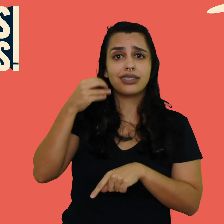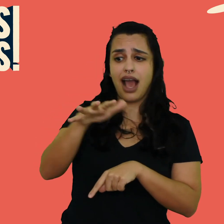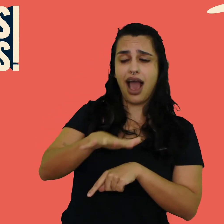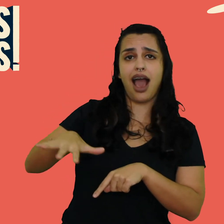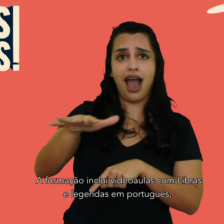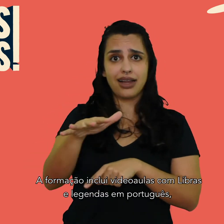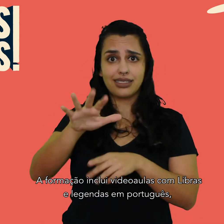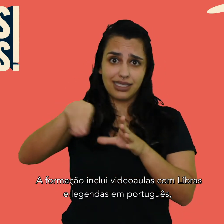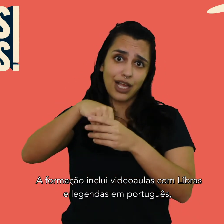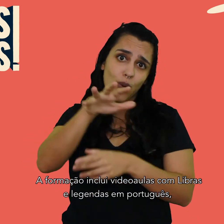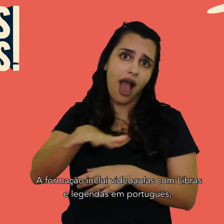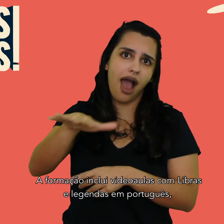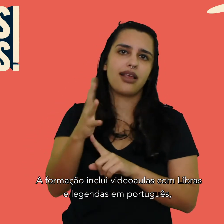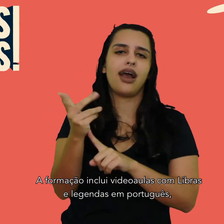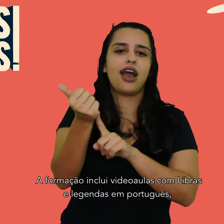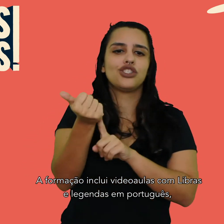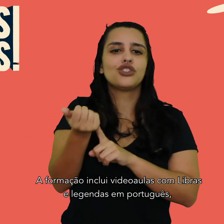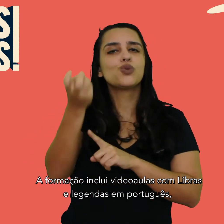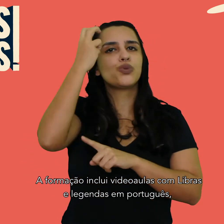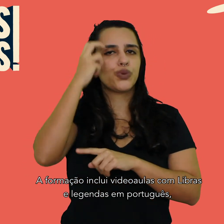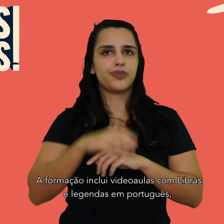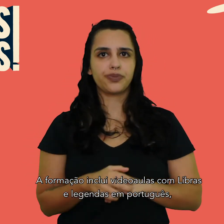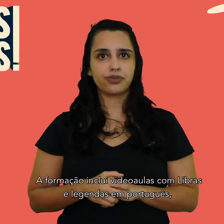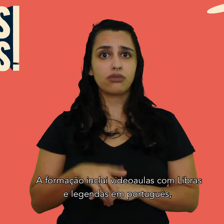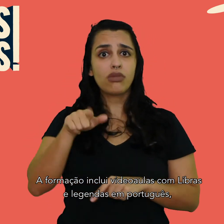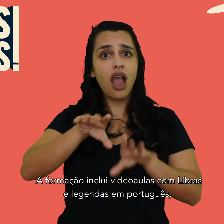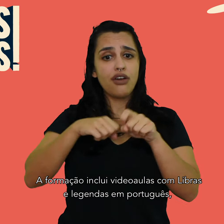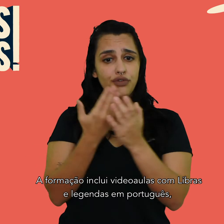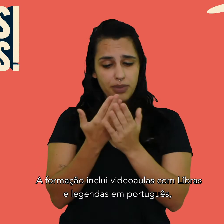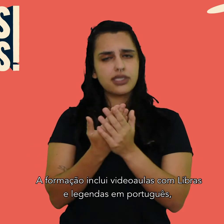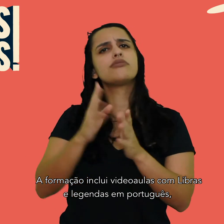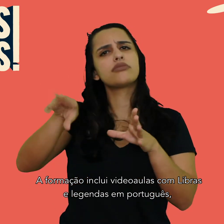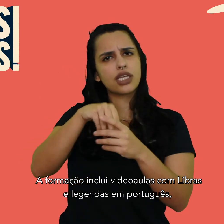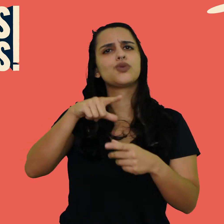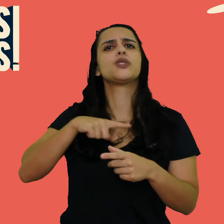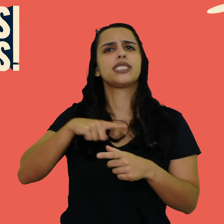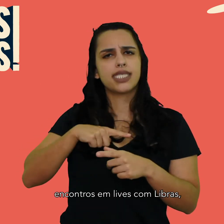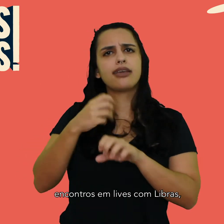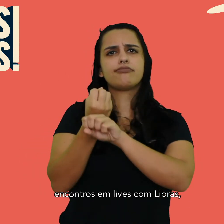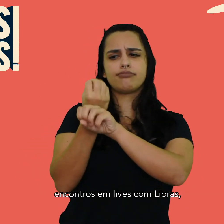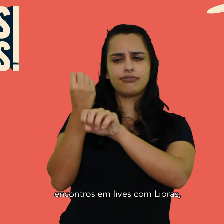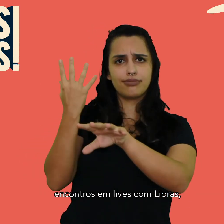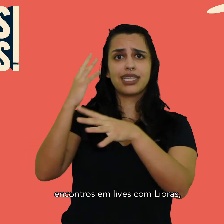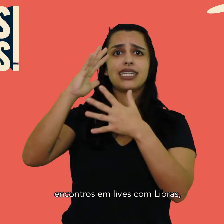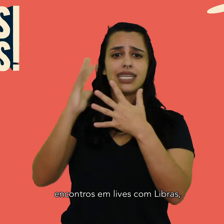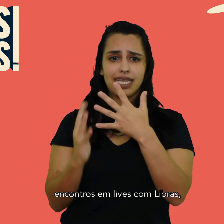A formação inclui videoaulas com libras e legendas em português, encontros em lives com